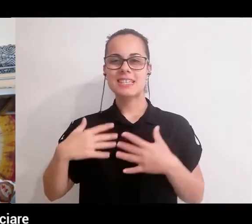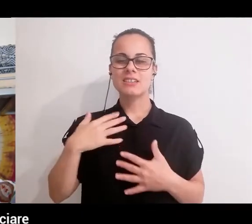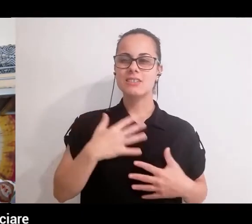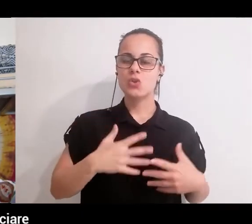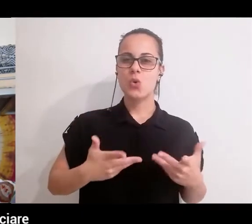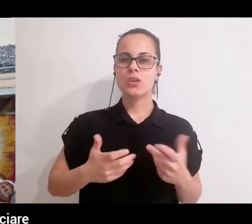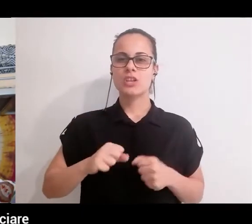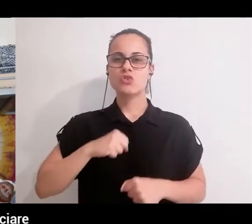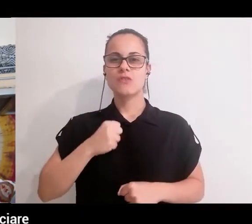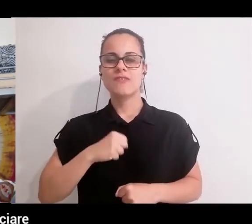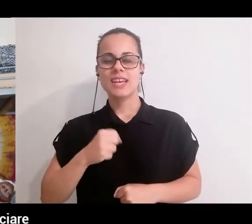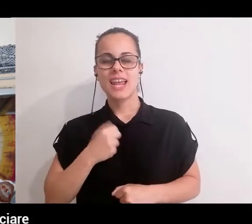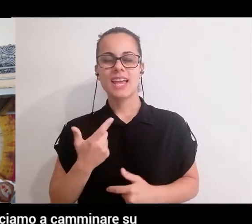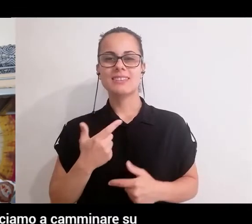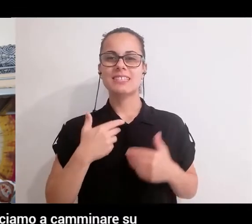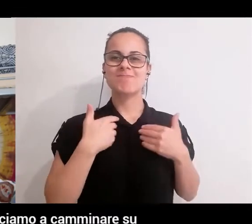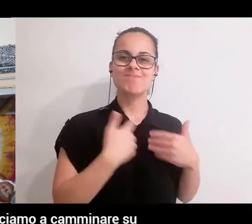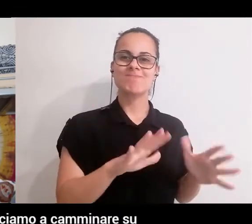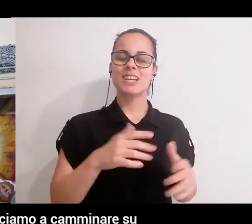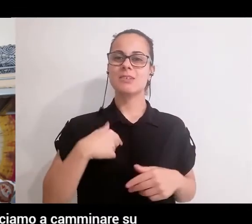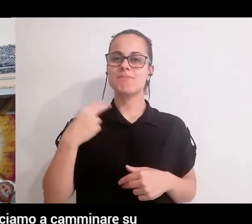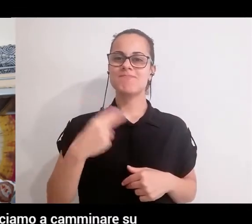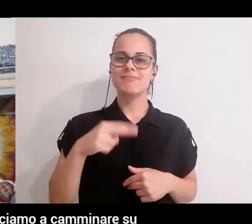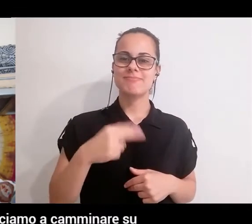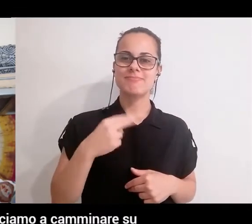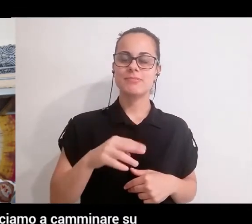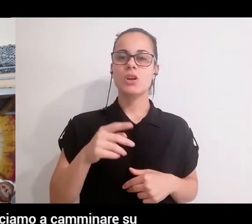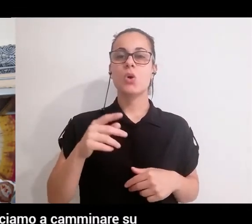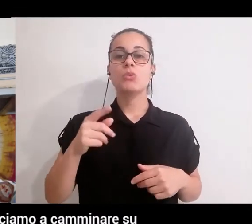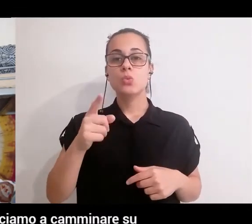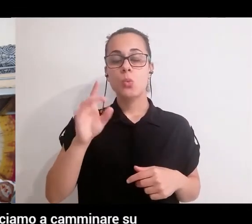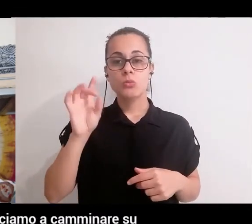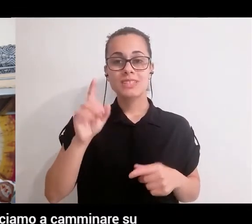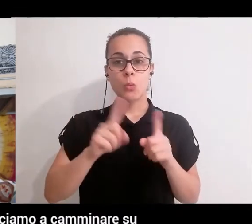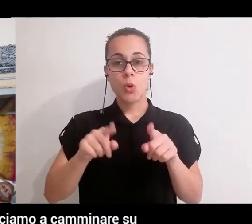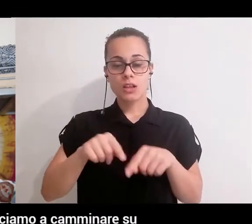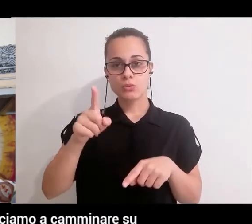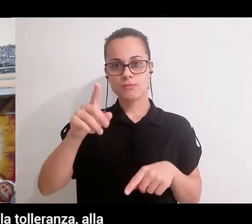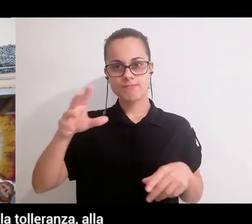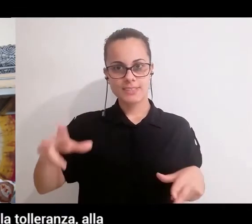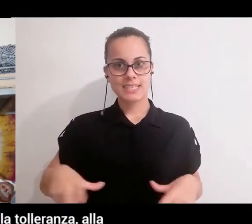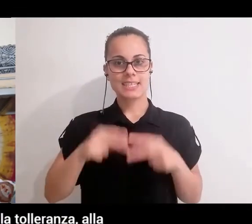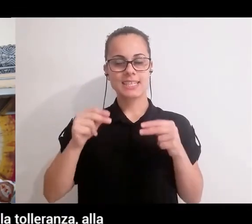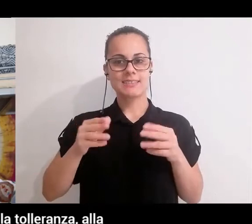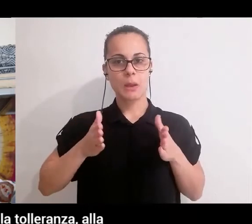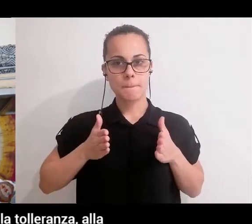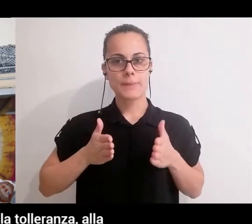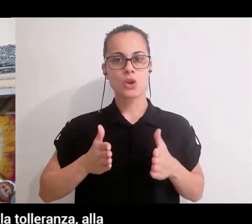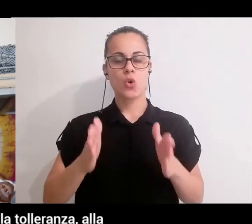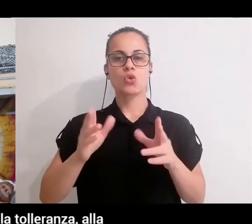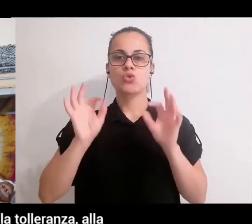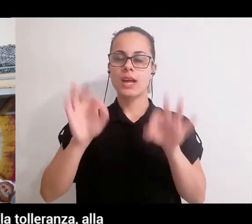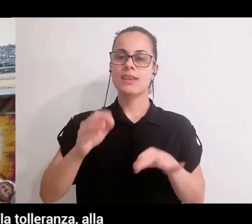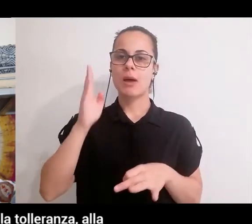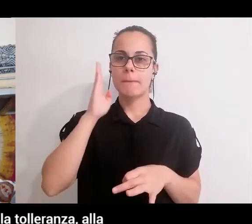che non siamo riusciti a lasciare andare, quindi quando in sostanza cominciamo a camminare su un percorso che ci conduce al